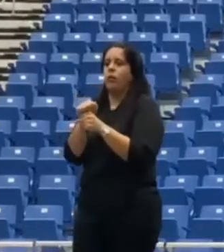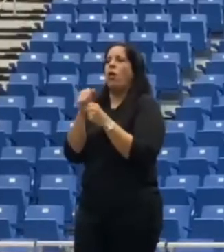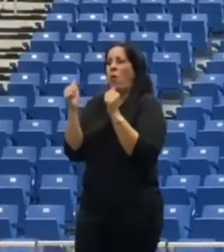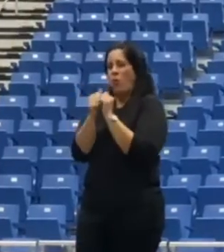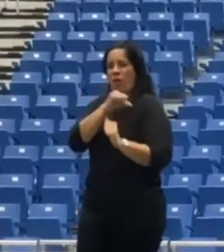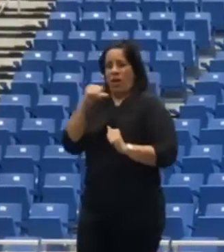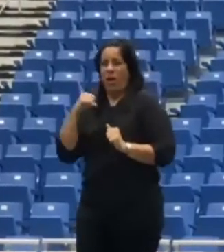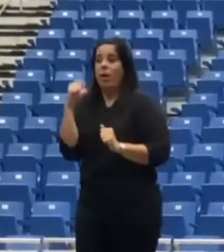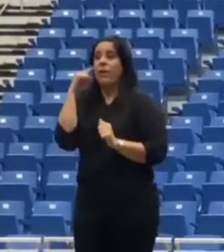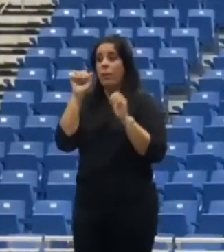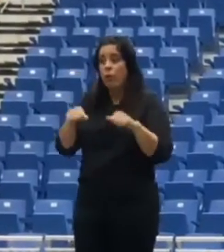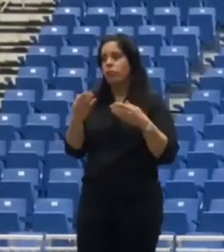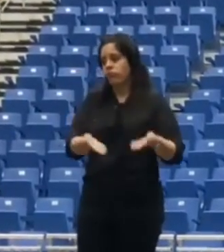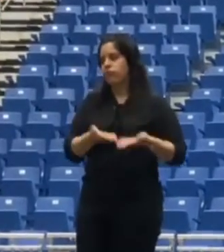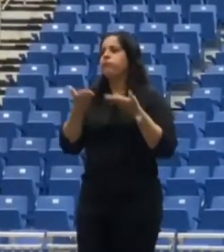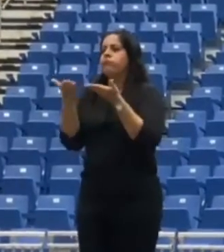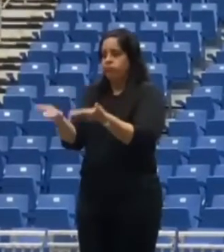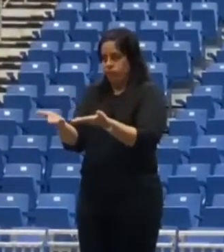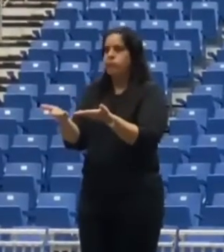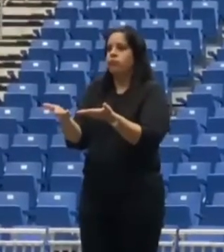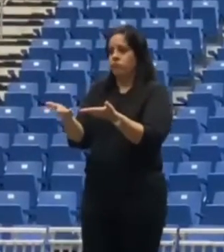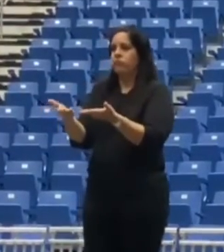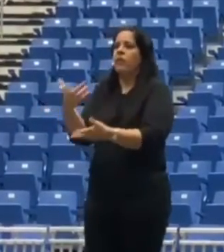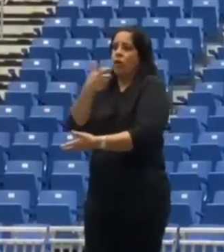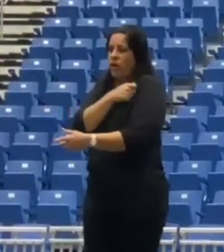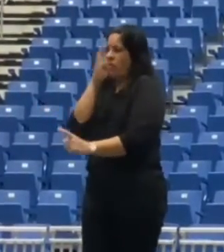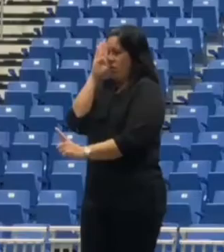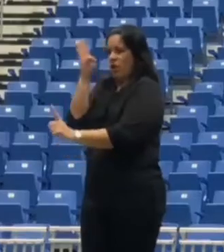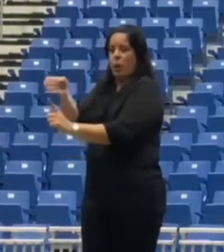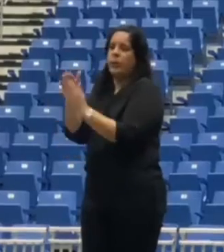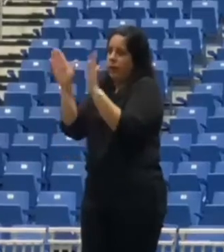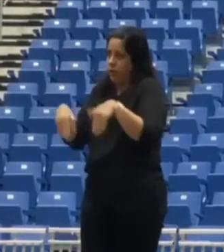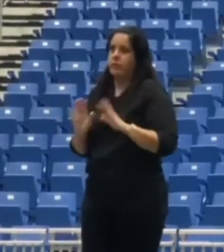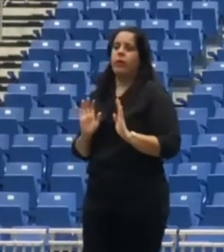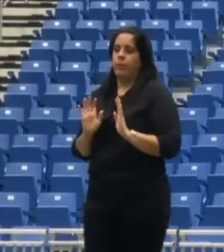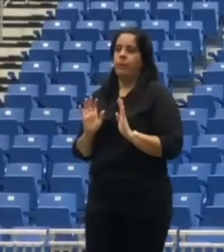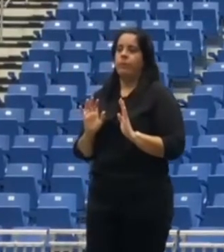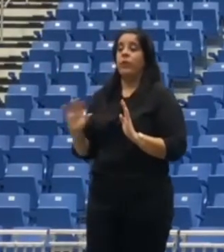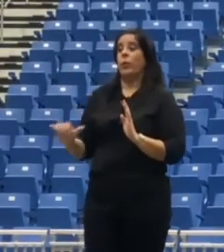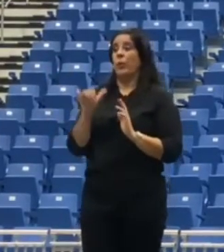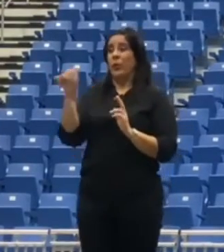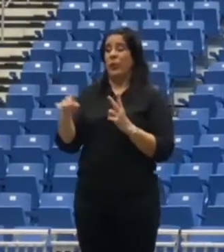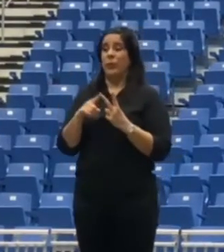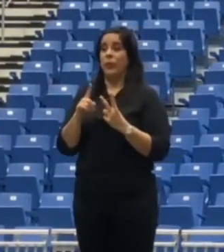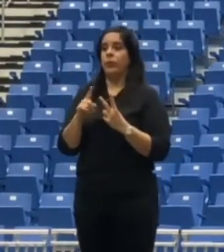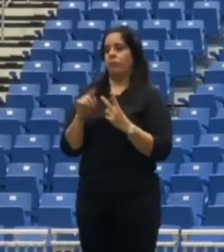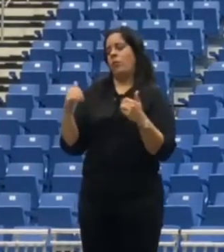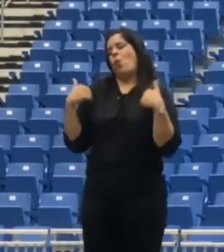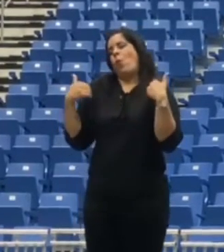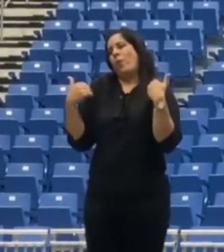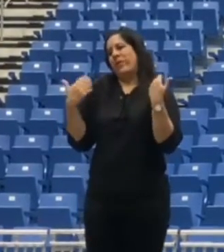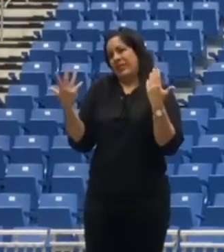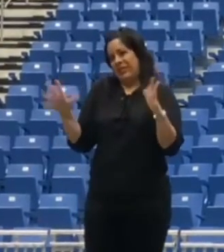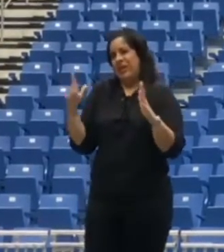alcaldes para poder propiciar esa vacunación que le llegue directa a la casa lo otro también es en la juventud